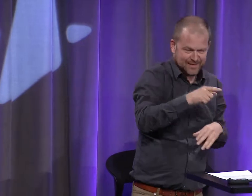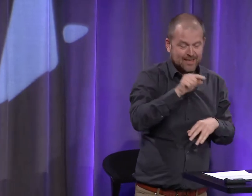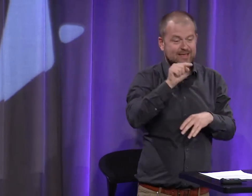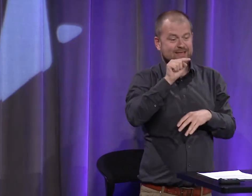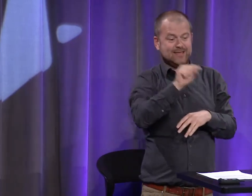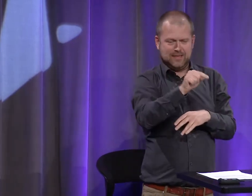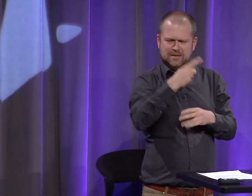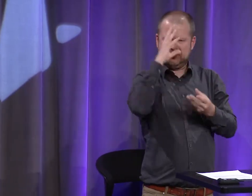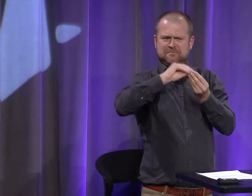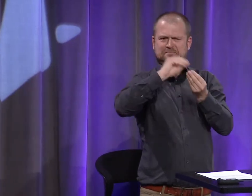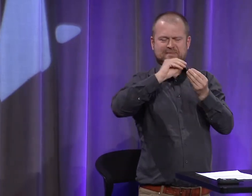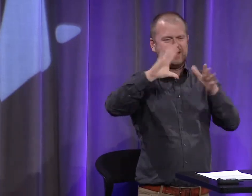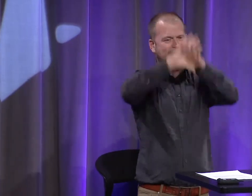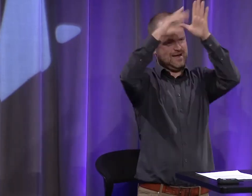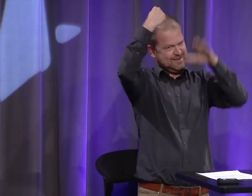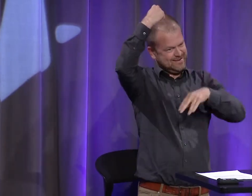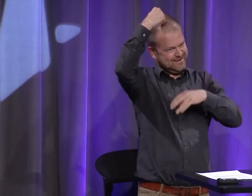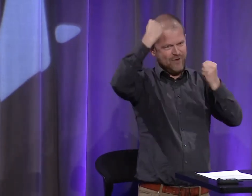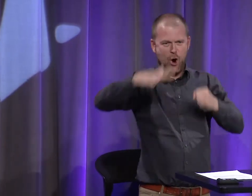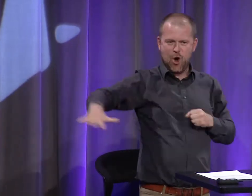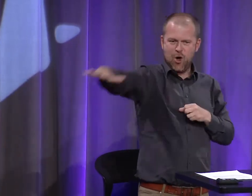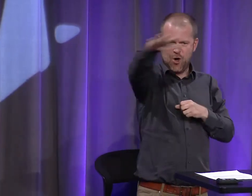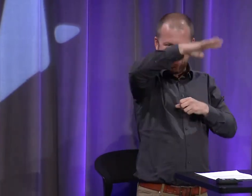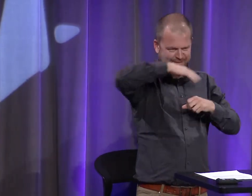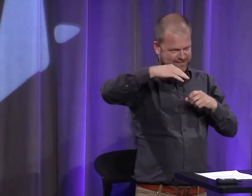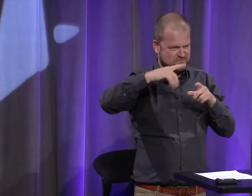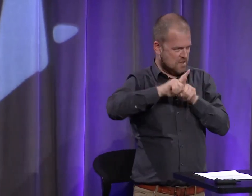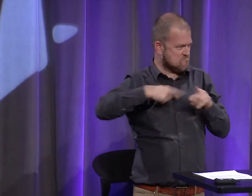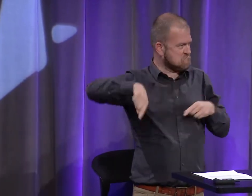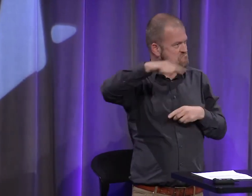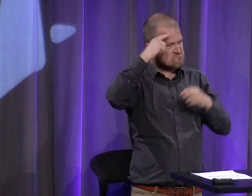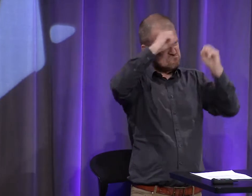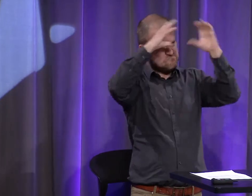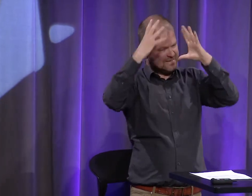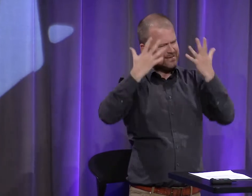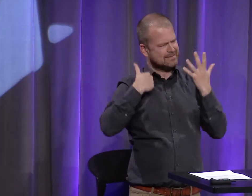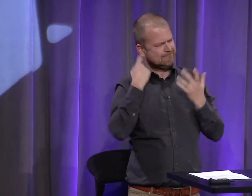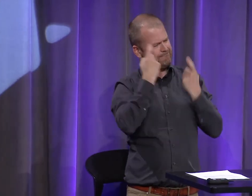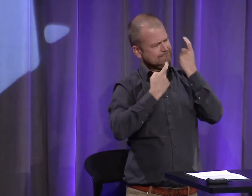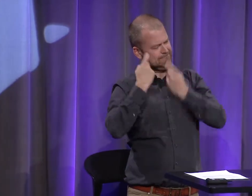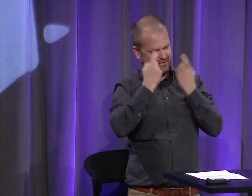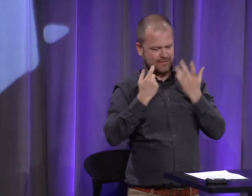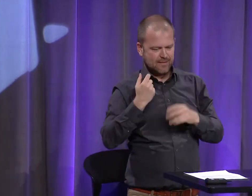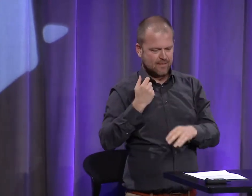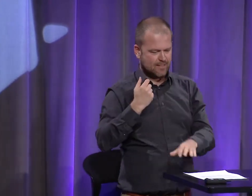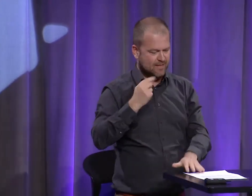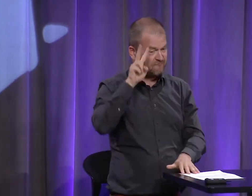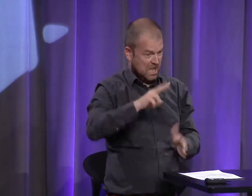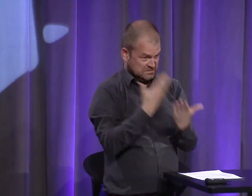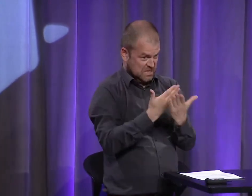de leurs voisins. Ce sont des images qu'on a tous en tête, qui sont assez fortes, assez figées. Et